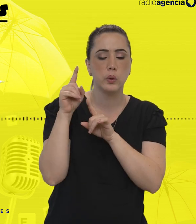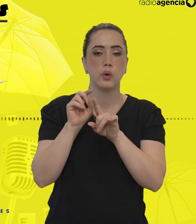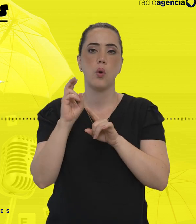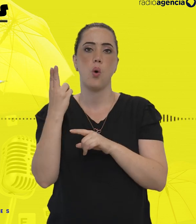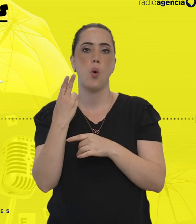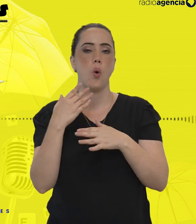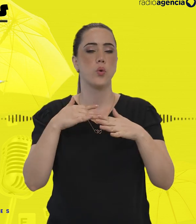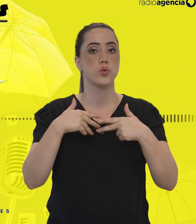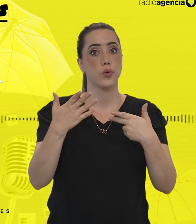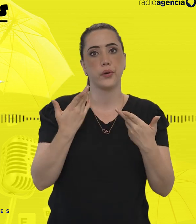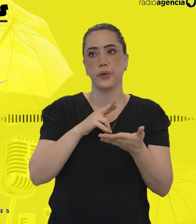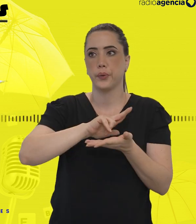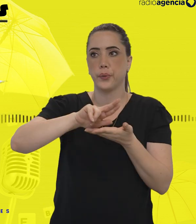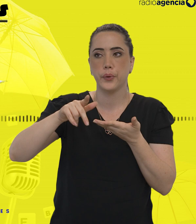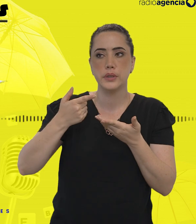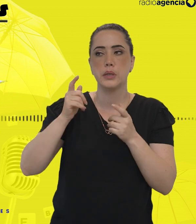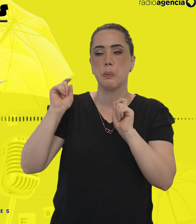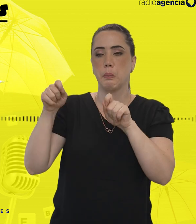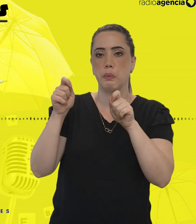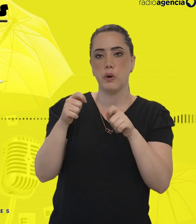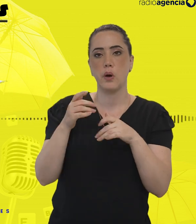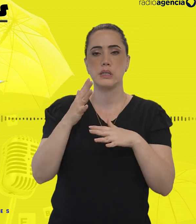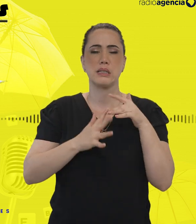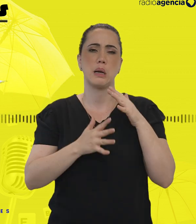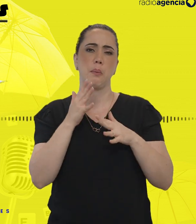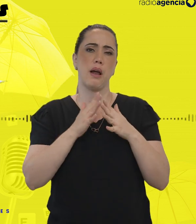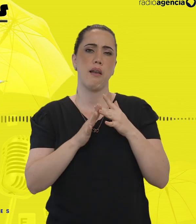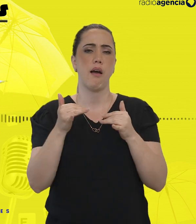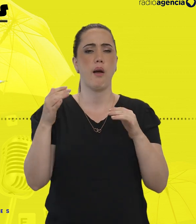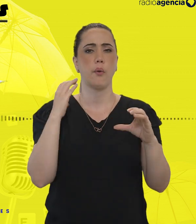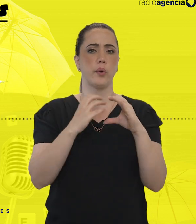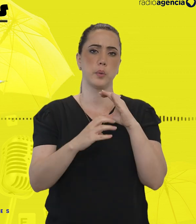aparecer algum desses mistérios sonoros que incomodam qualquer um.